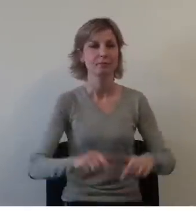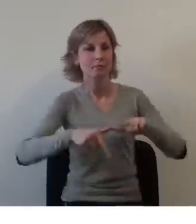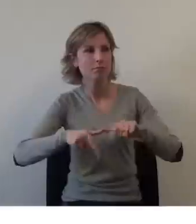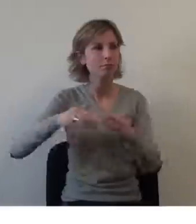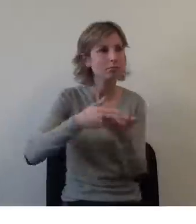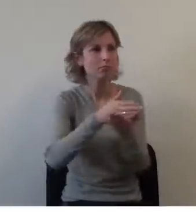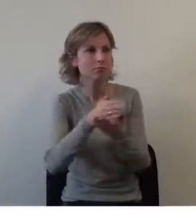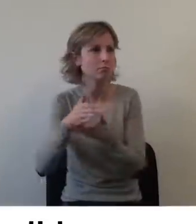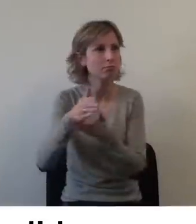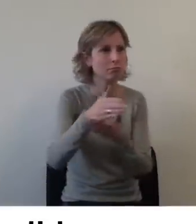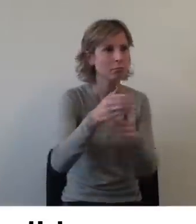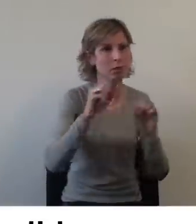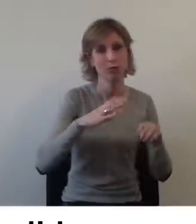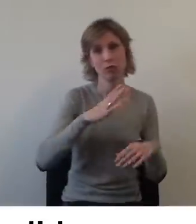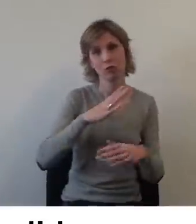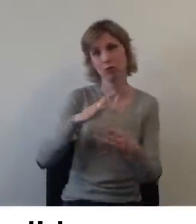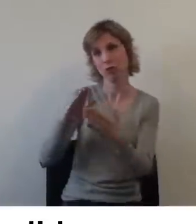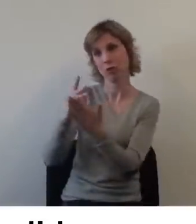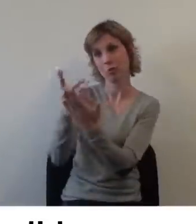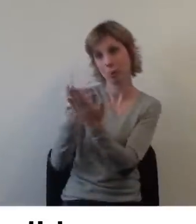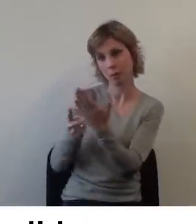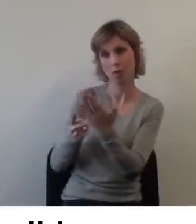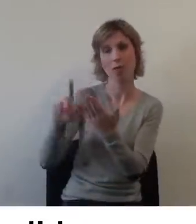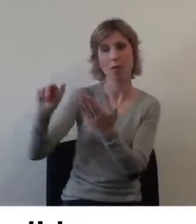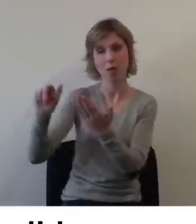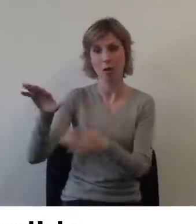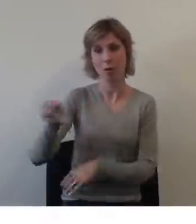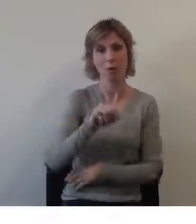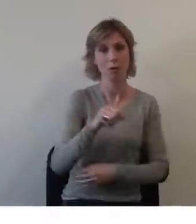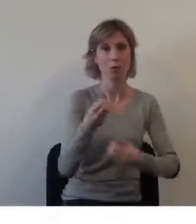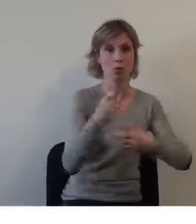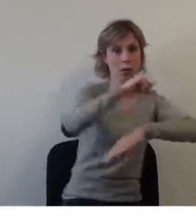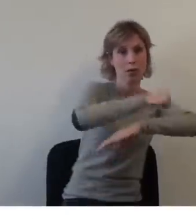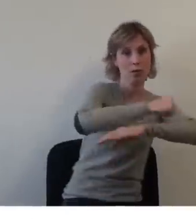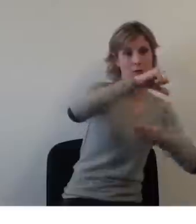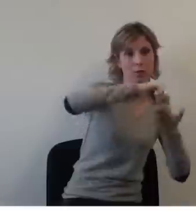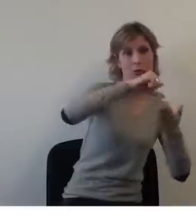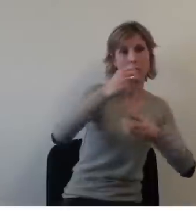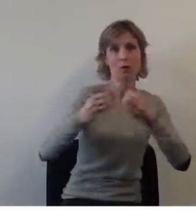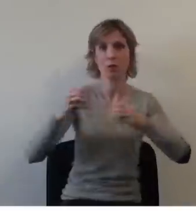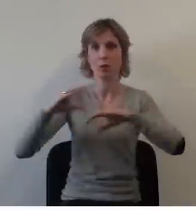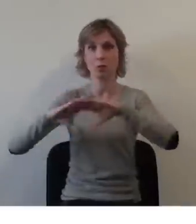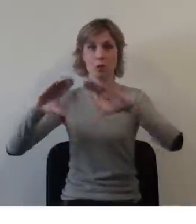repérer plus facilement, un plan est disponible à l'accueil central et sur le plateau du musée.